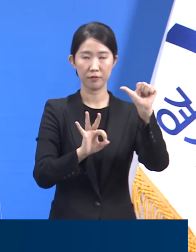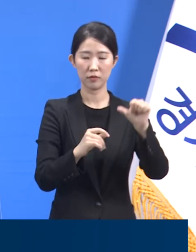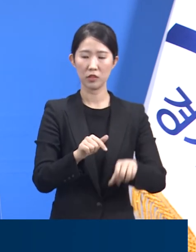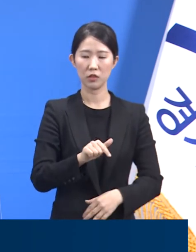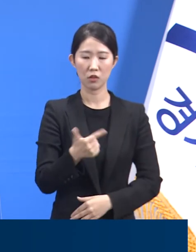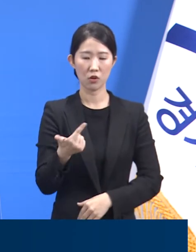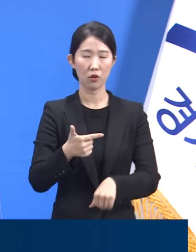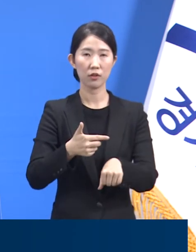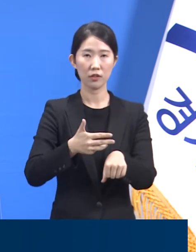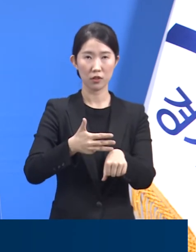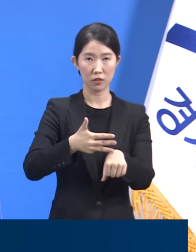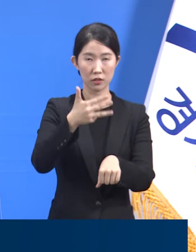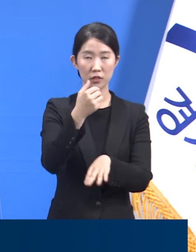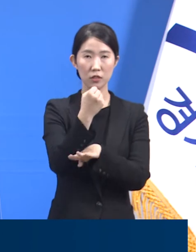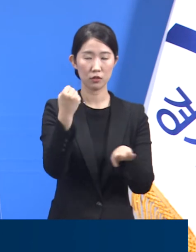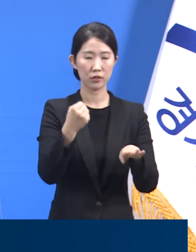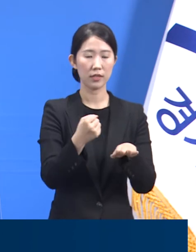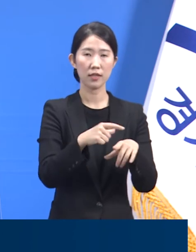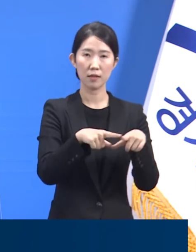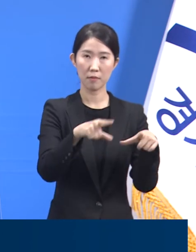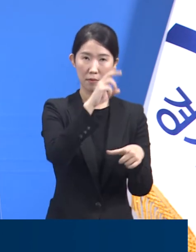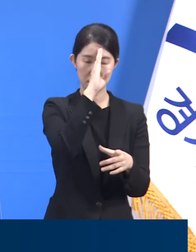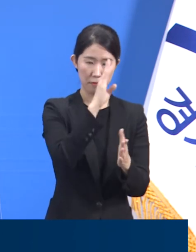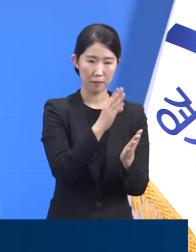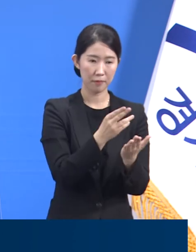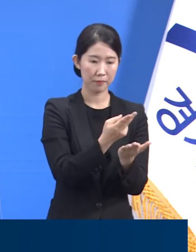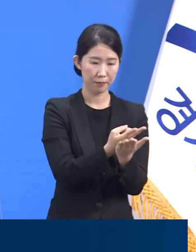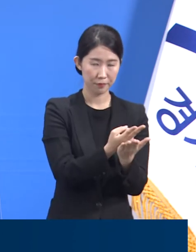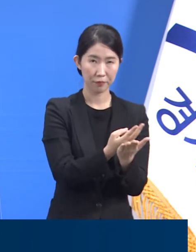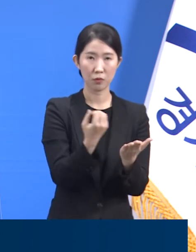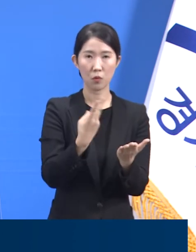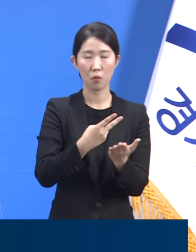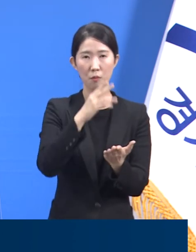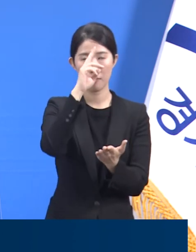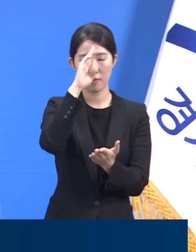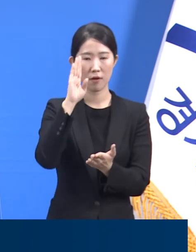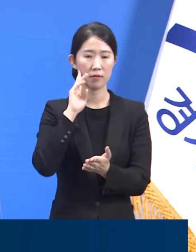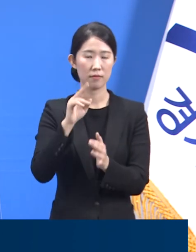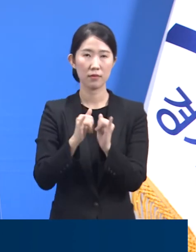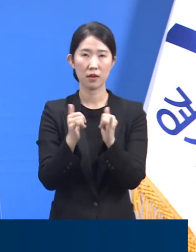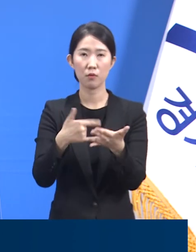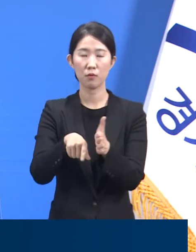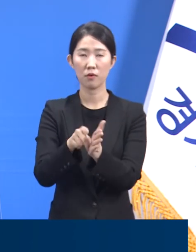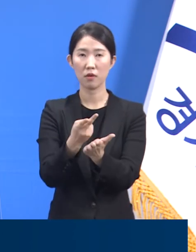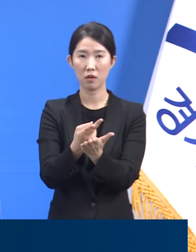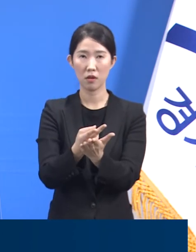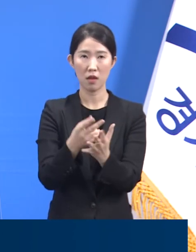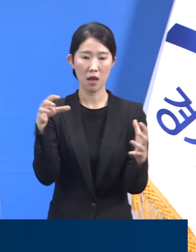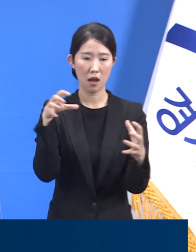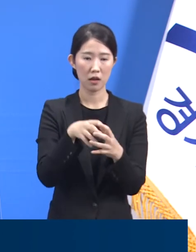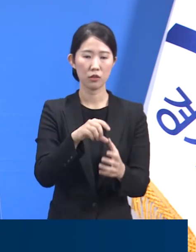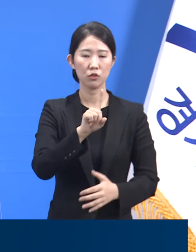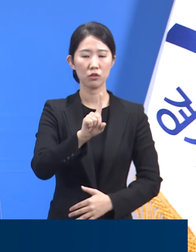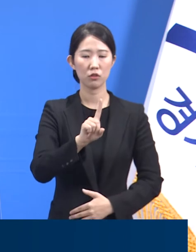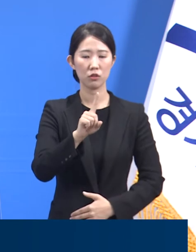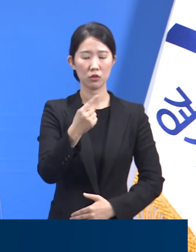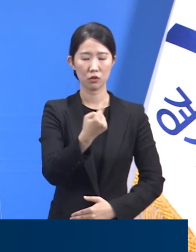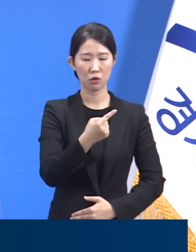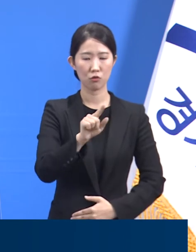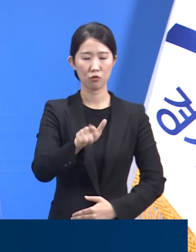일반과 중증 환자 병상을 합한 도내 의료기관 확보 병상은 총 1629개입니다.